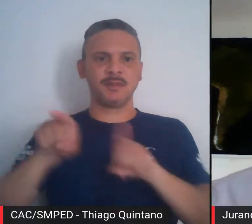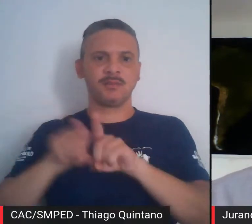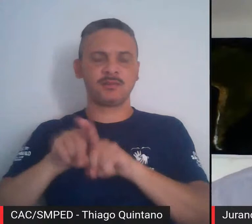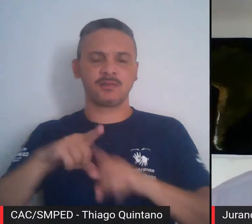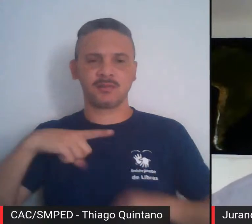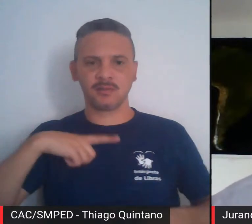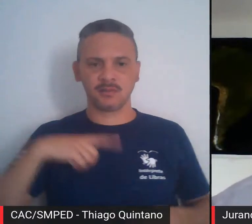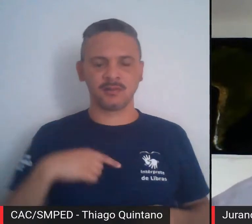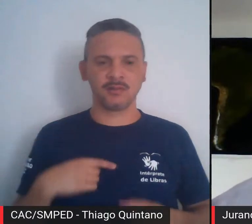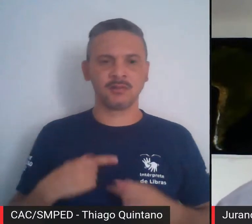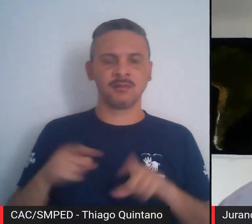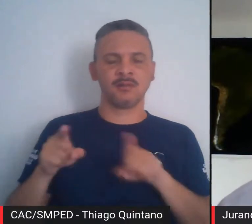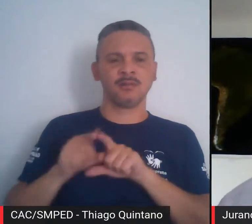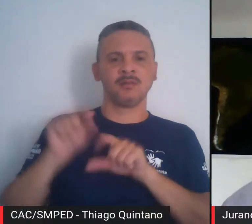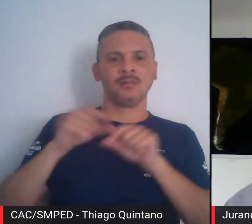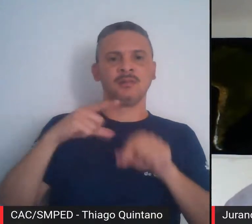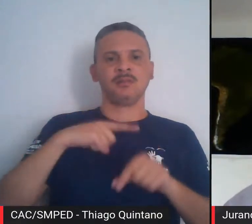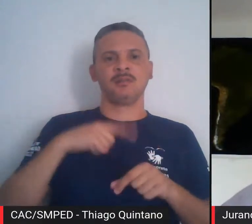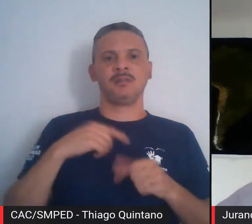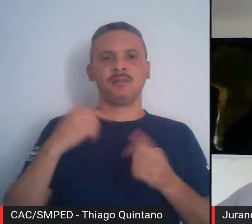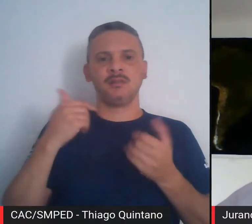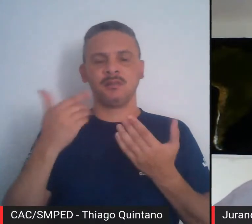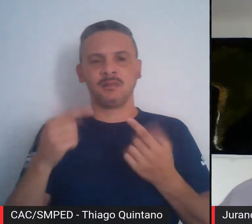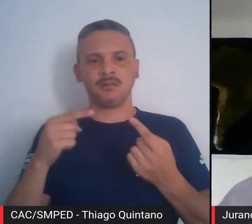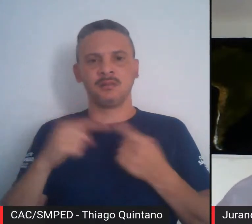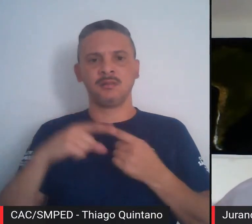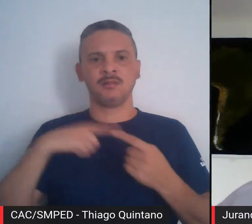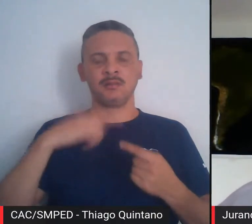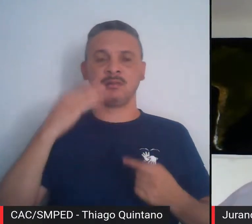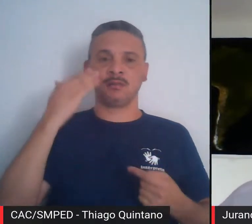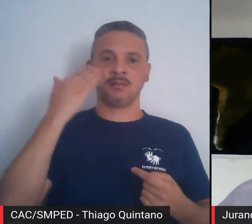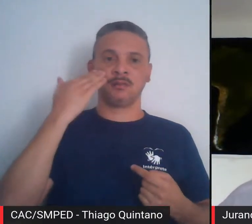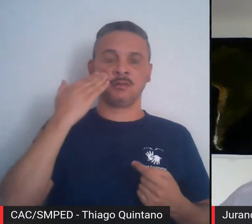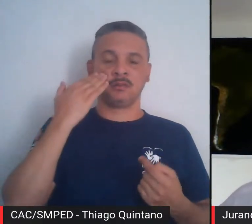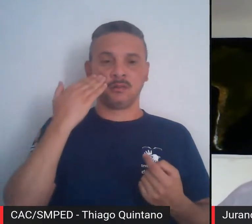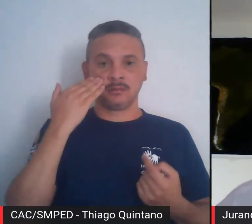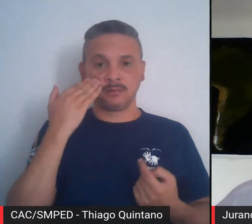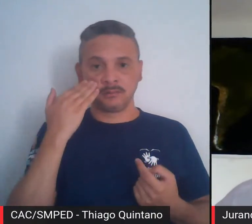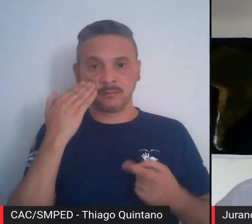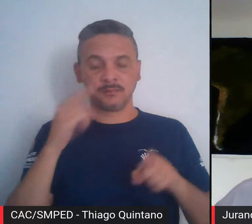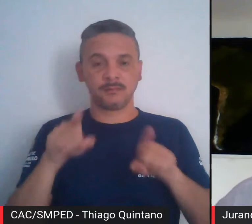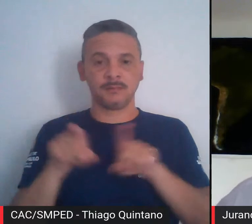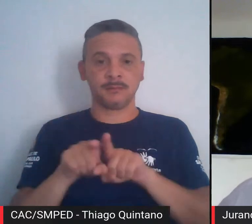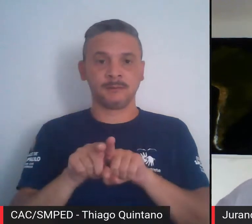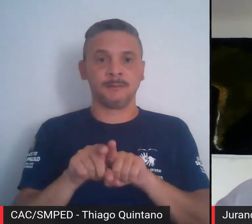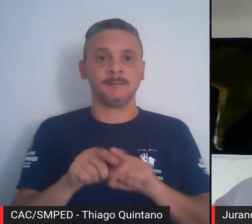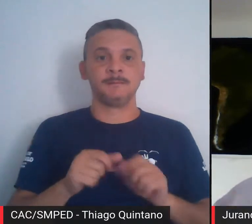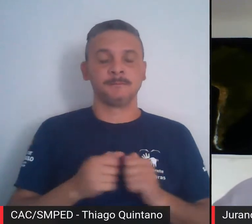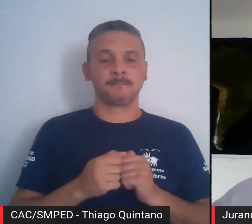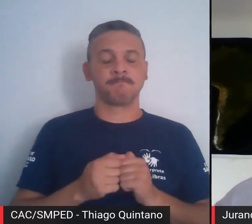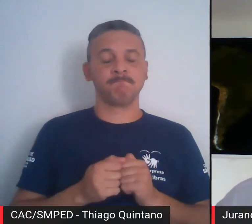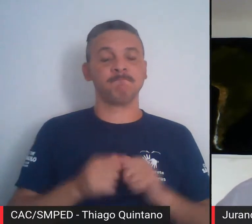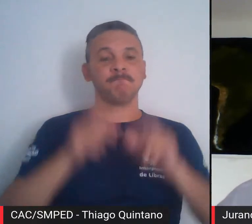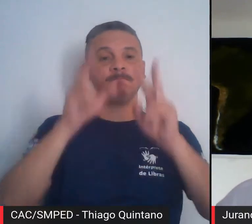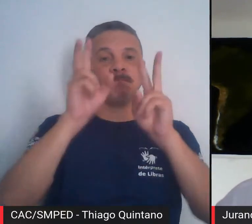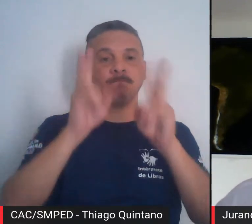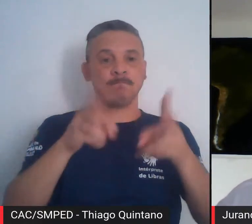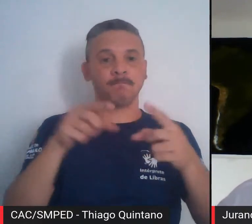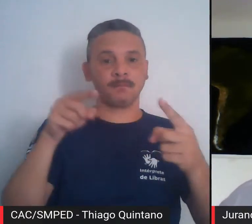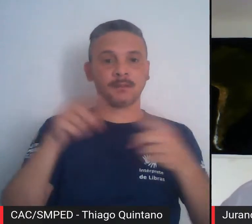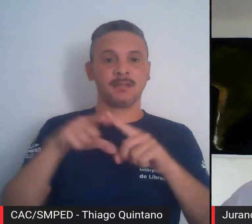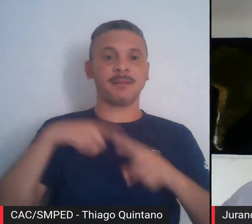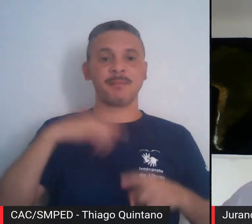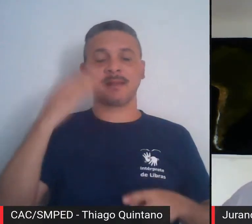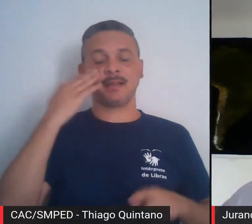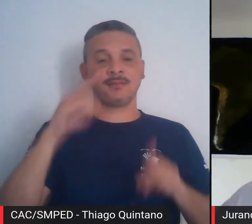e terminou em Minas Gerais, Goiás, Mato Grosso, não é? Sempre atrás dessa procura.